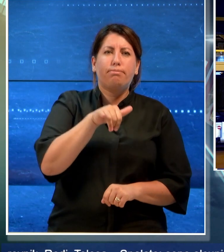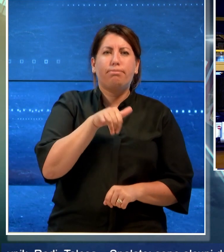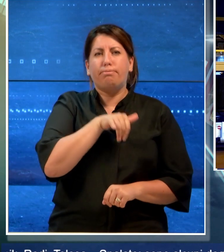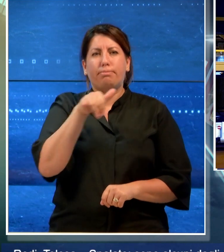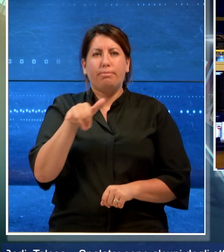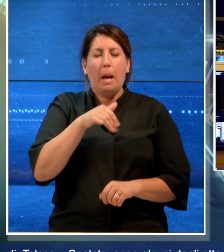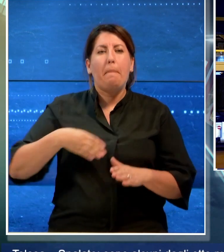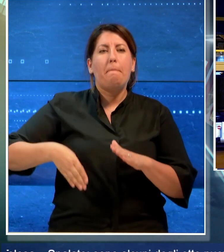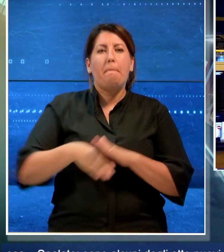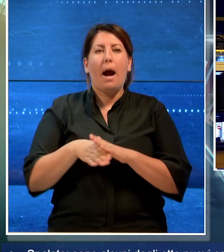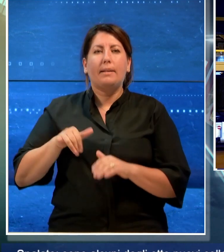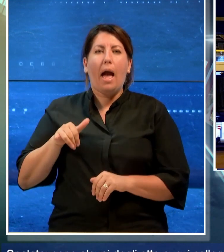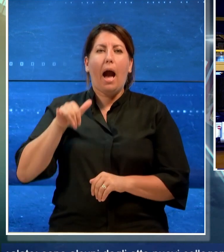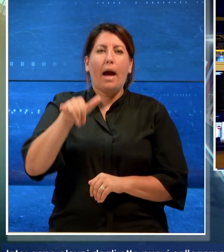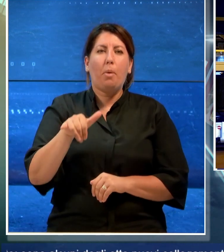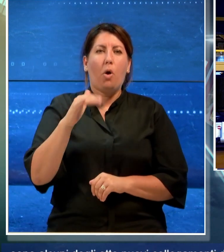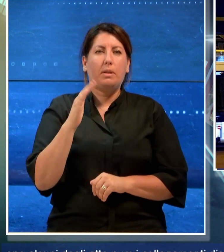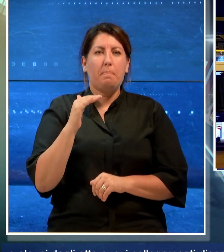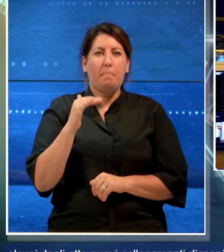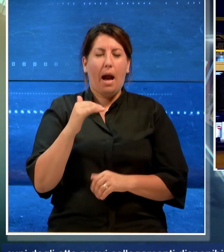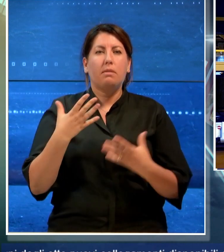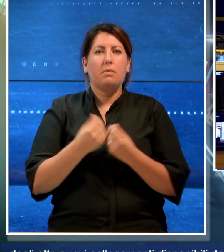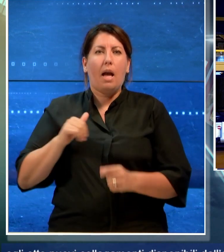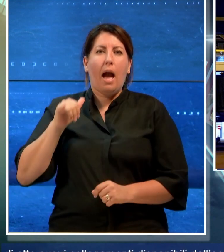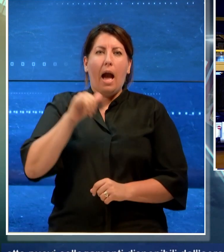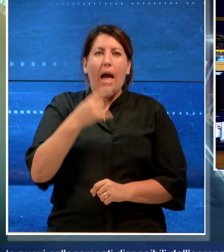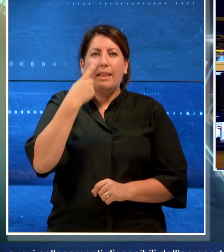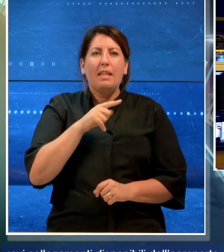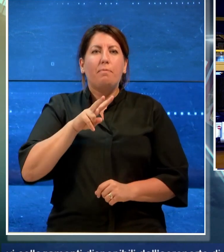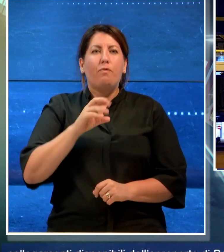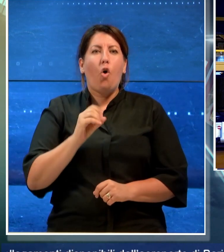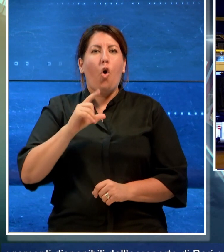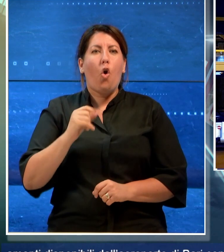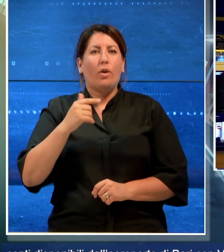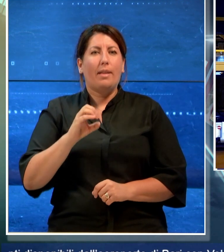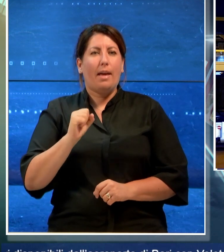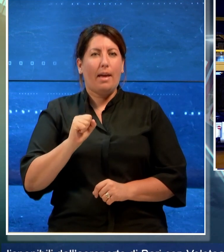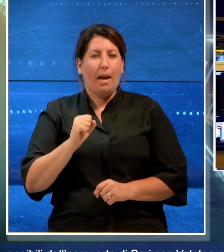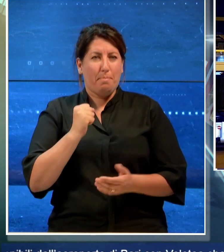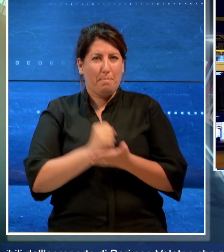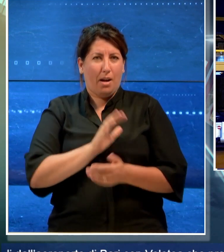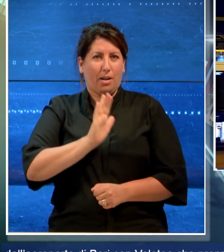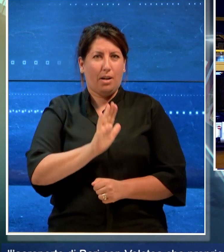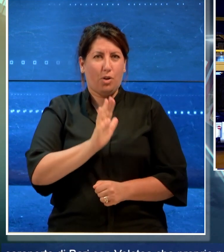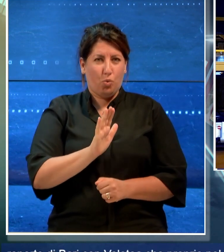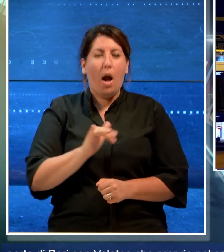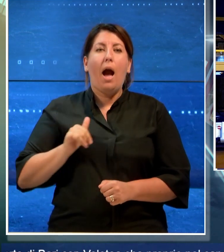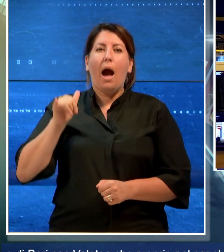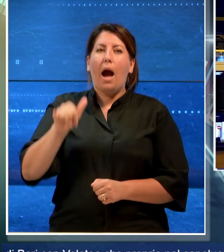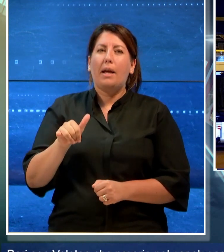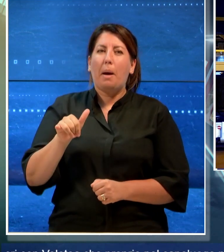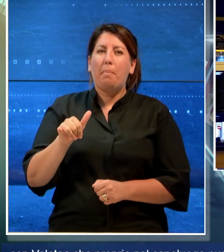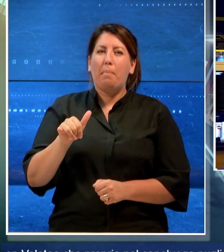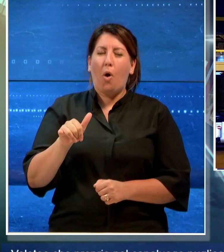dall'aeroporto di Bari, con Volotea che proprio nel capoluogo pugliese ha aperto una nuova base